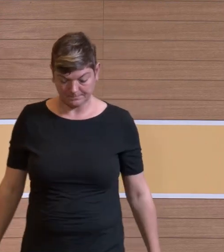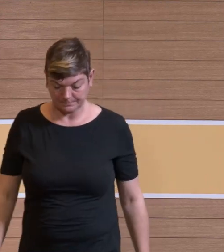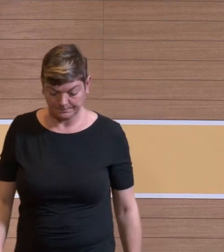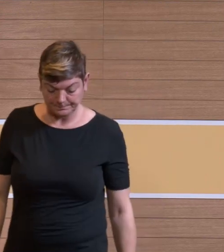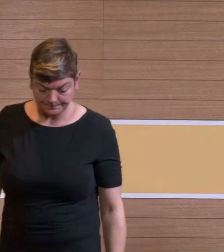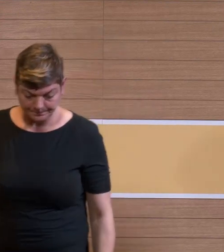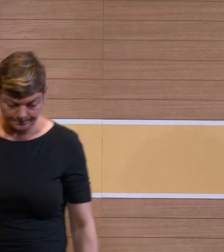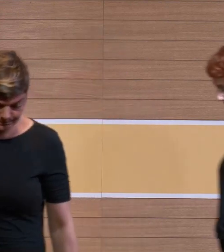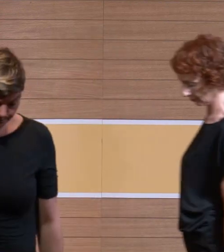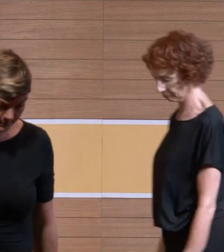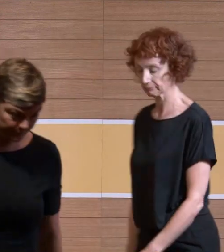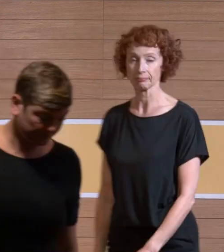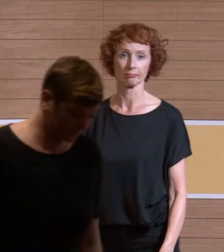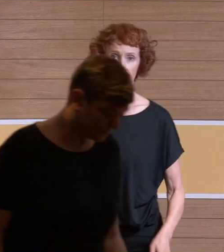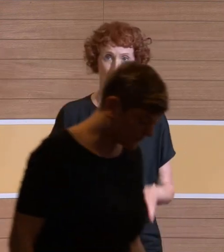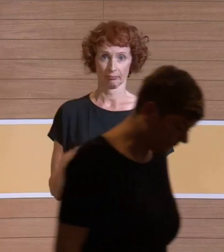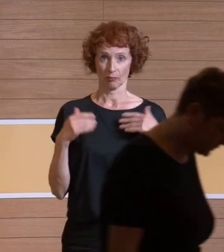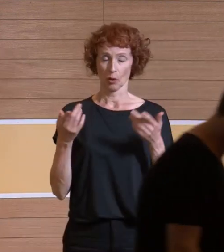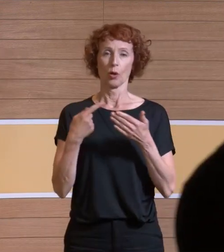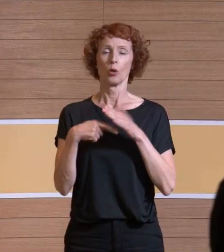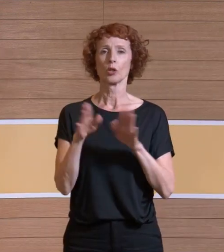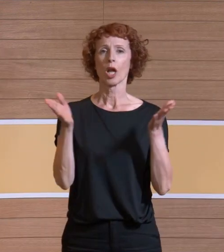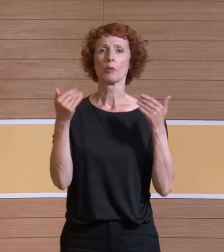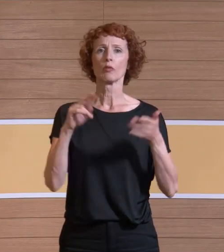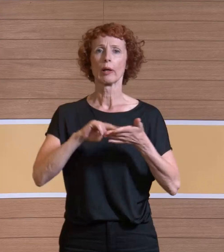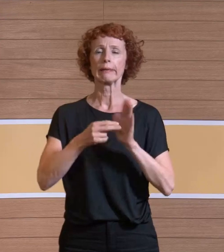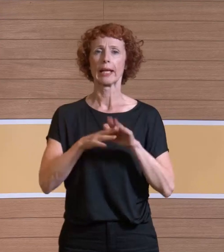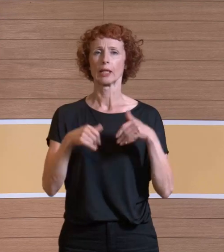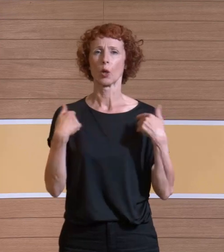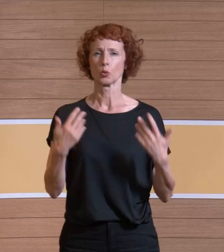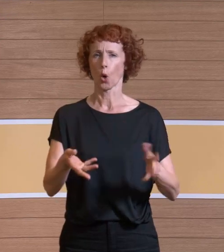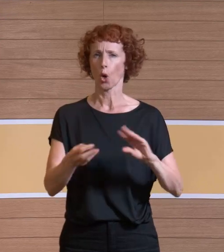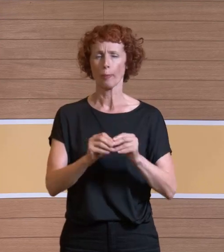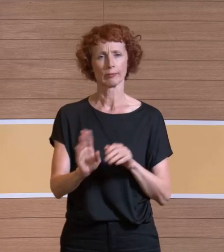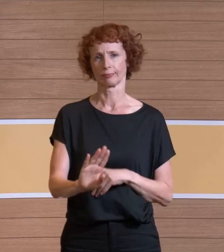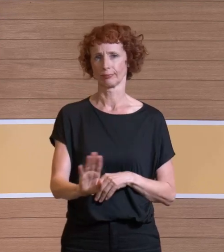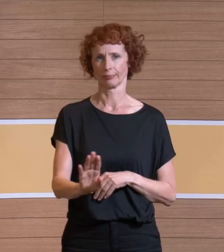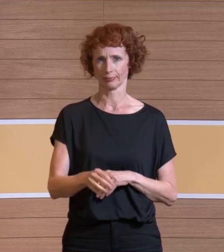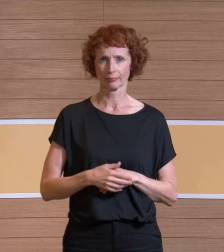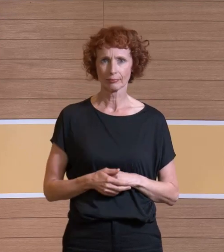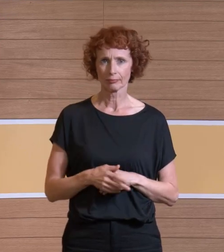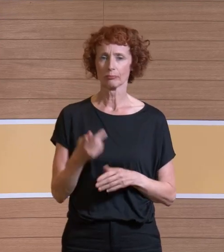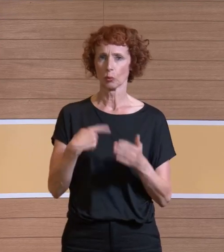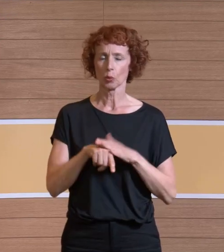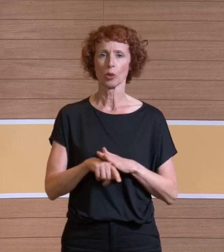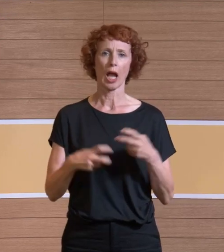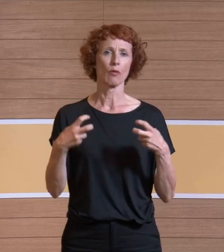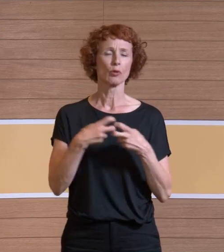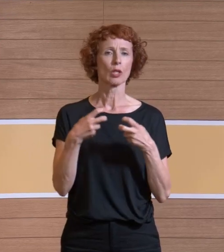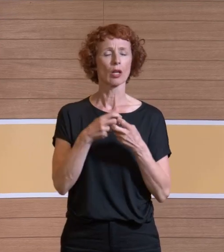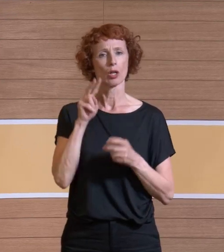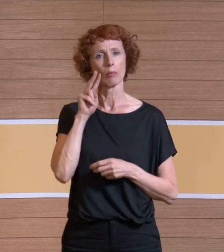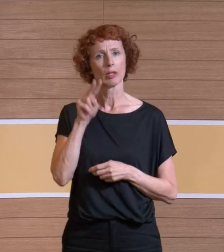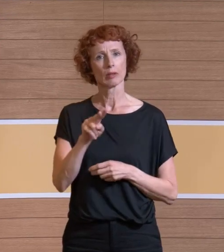Jetzt ist das glücklicherweise mit dieser Belüftungstechnik nicht so kompliziert, denn aus physikalischer Perspektive